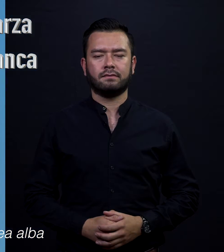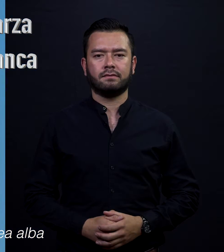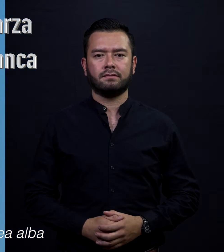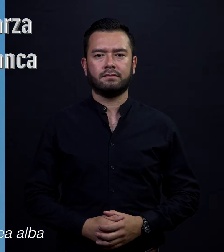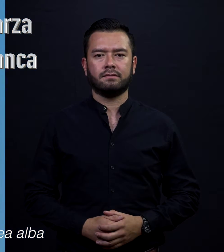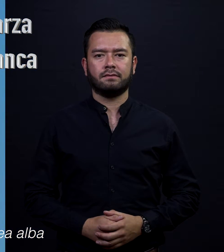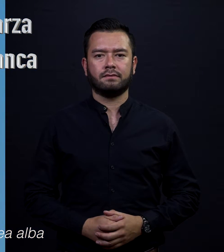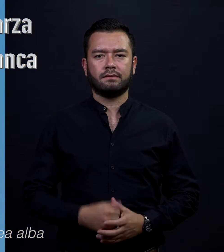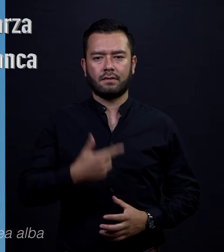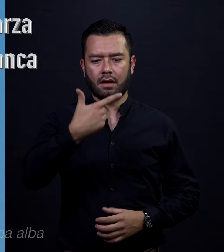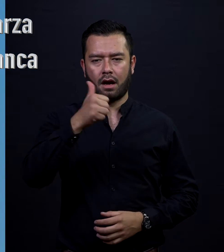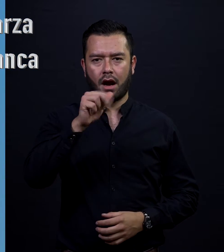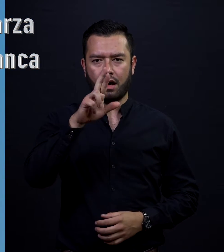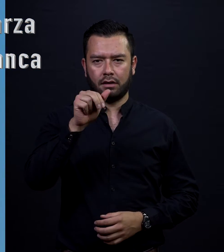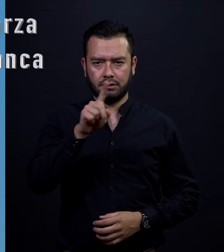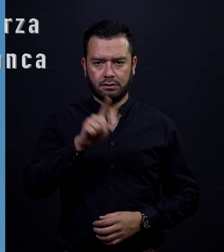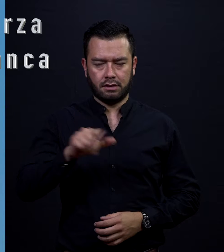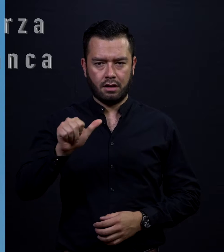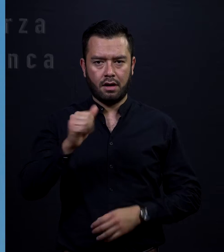Garza blanca